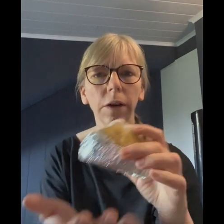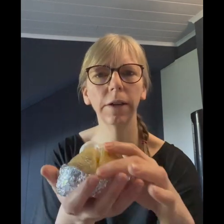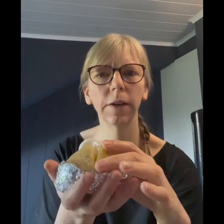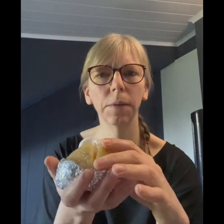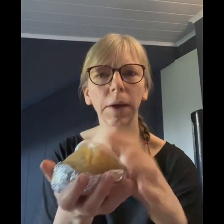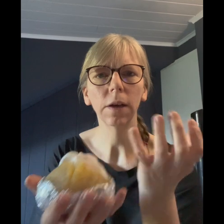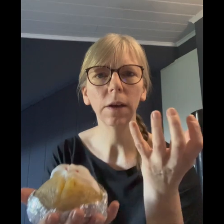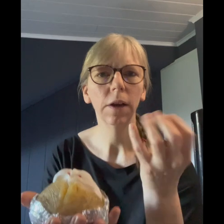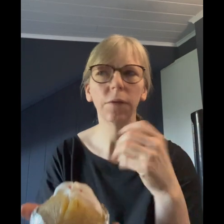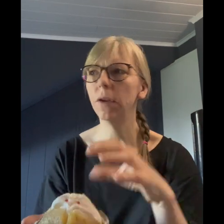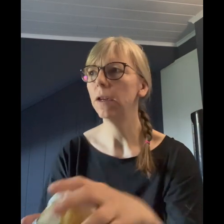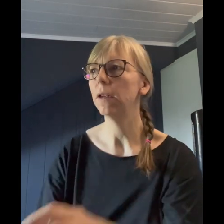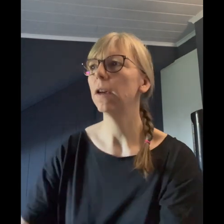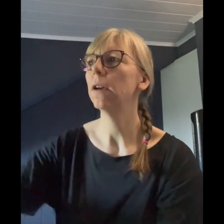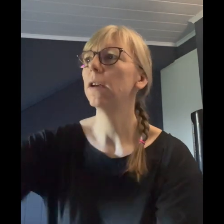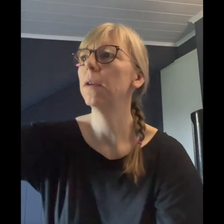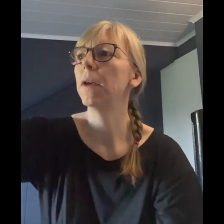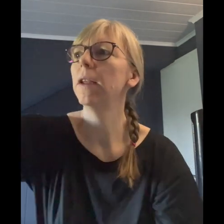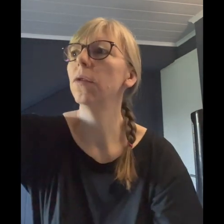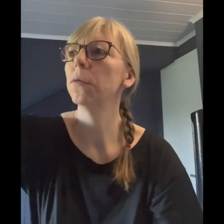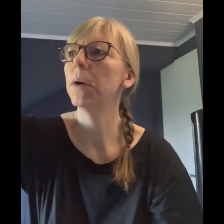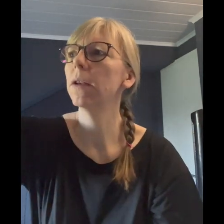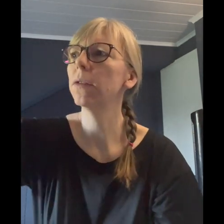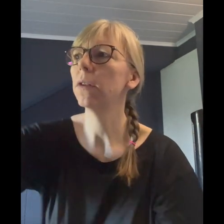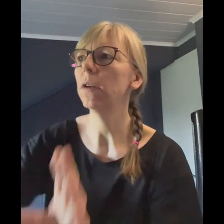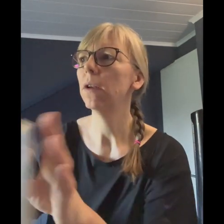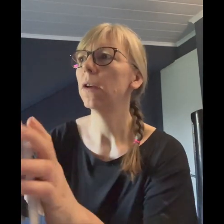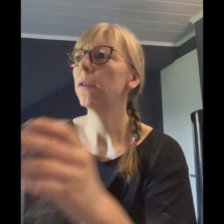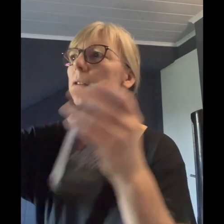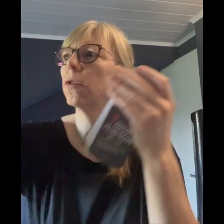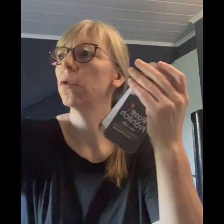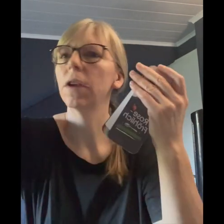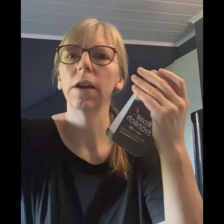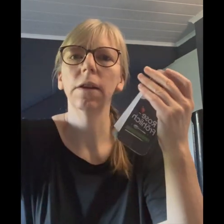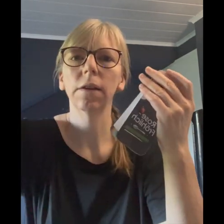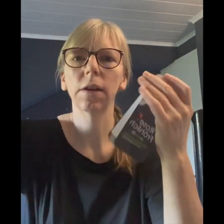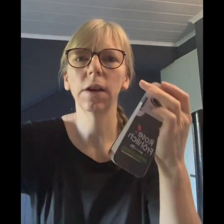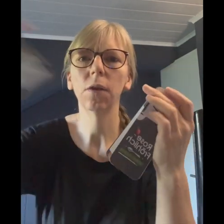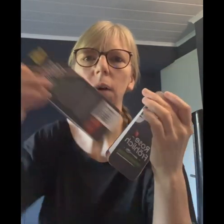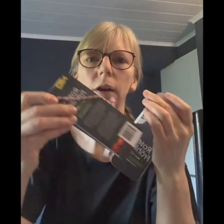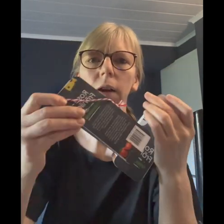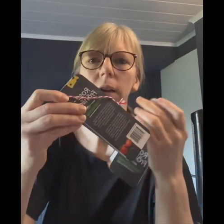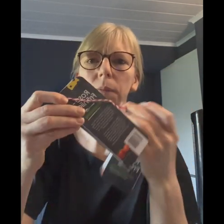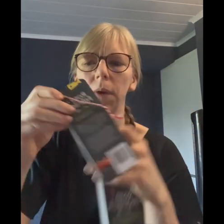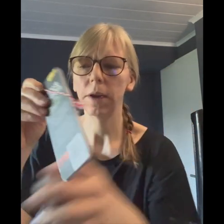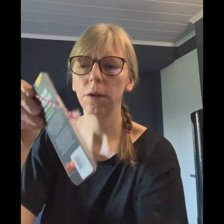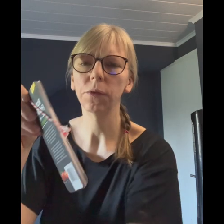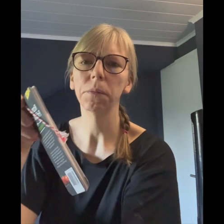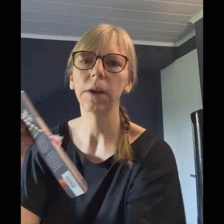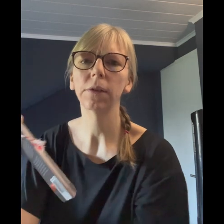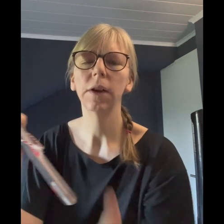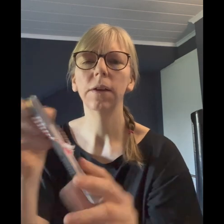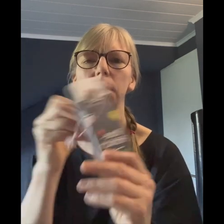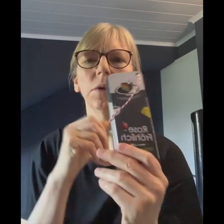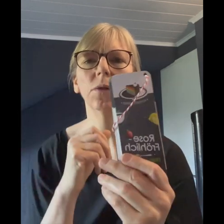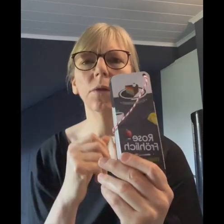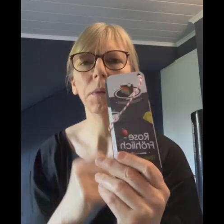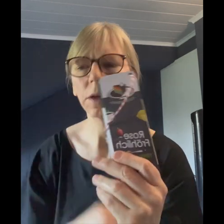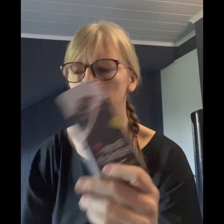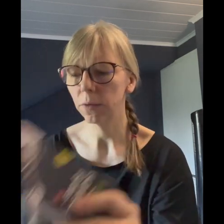richtige Menge, findet ihr im Ernährungsmaß. Wer es schon kennt, genau, kann im Ernährungsmaß die Partionsmengen nutzen